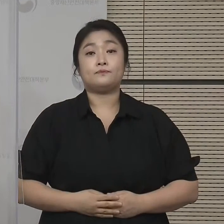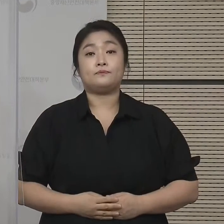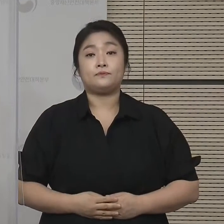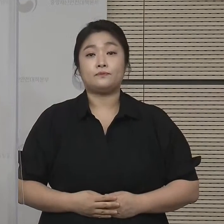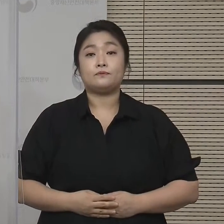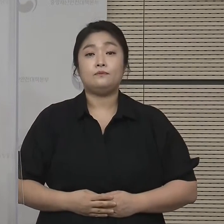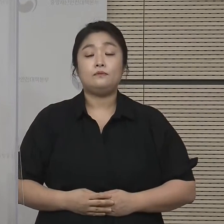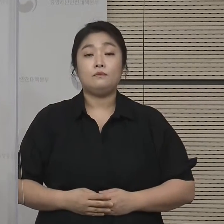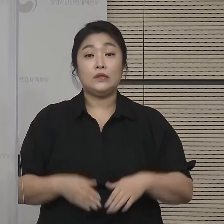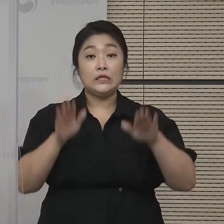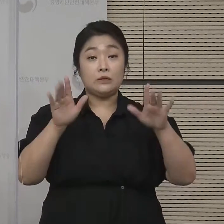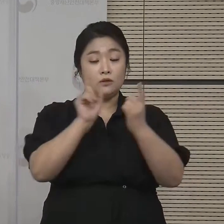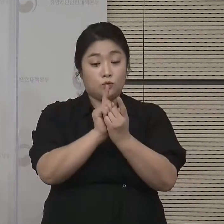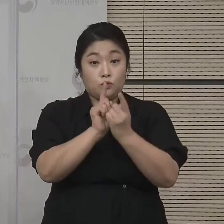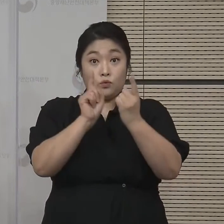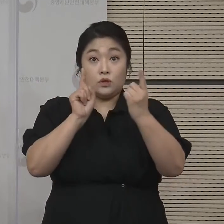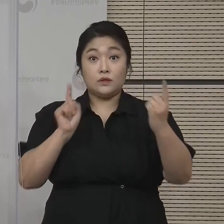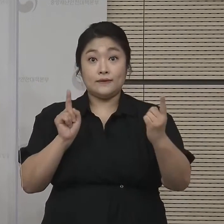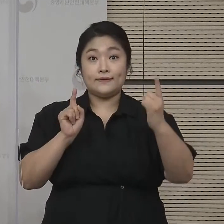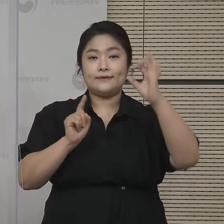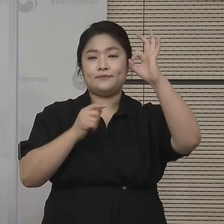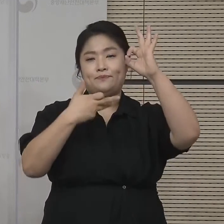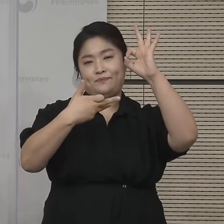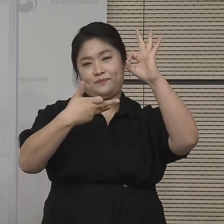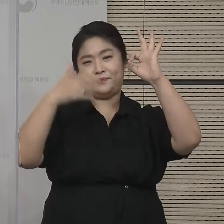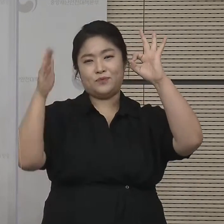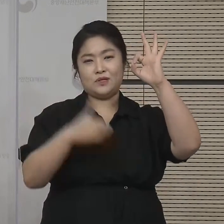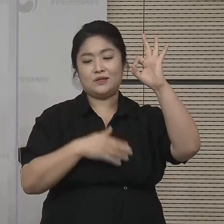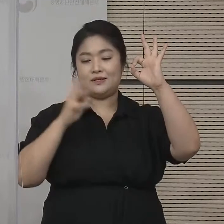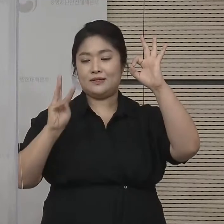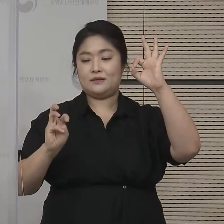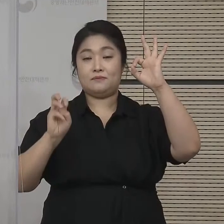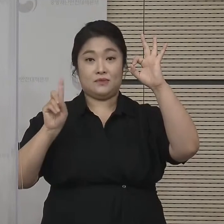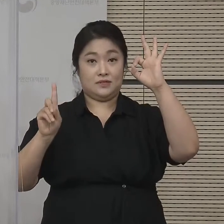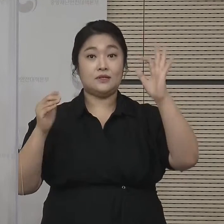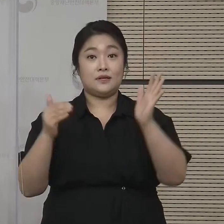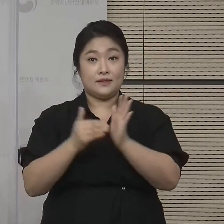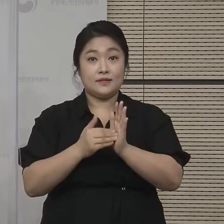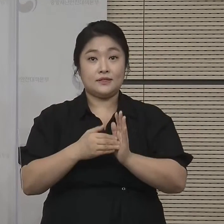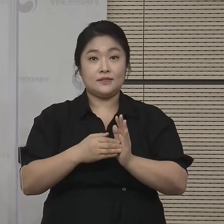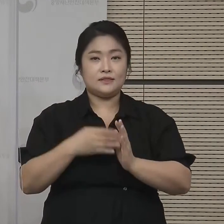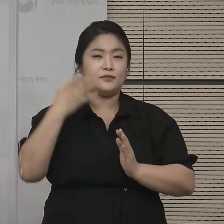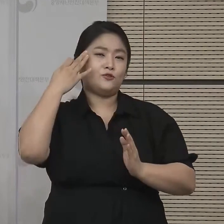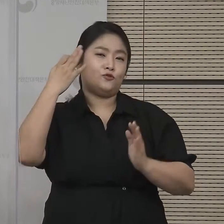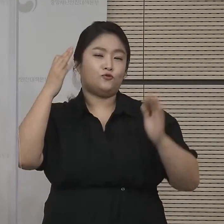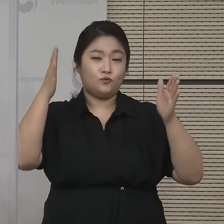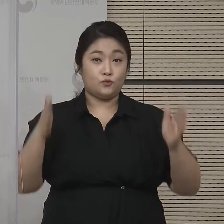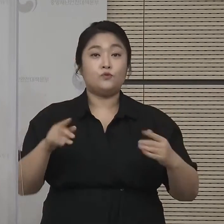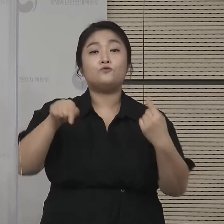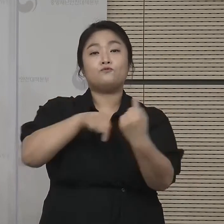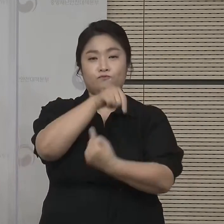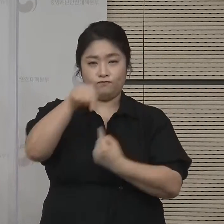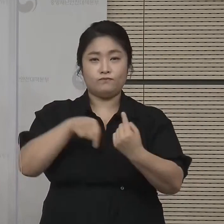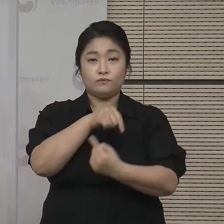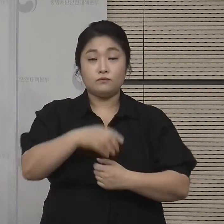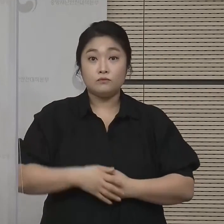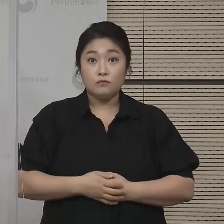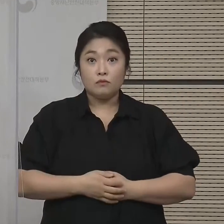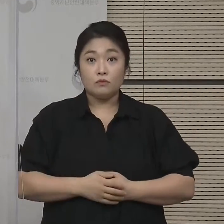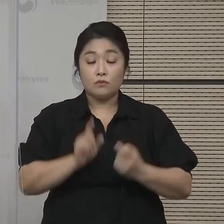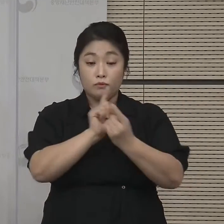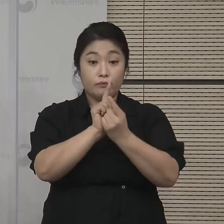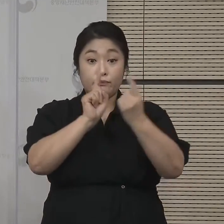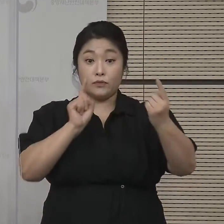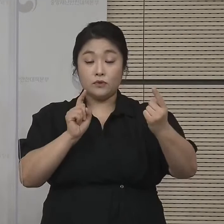이번 거리두기 기간은 10월 18일부터 10월 31일까지 2주간 시행하겠습니다. 거리두기